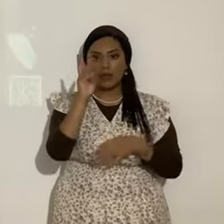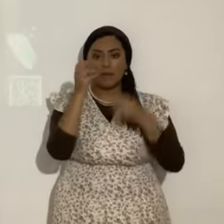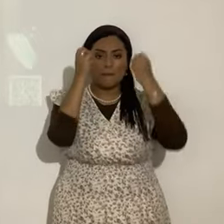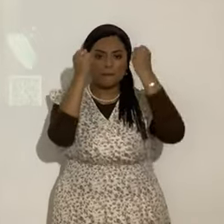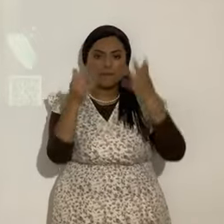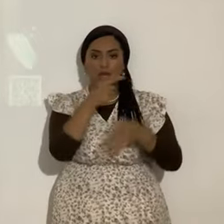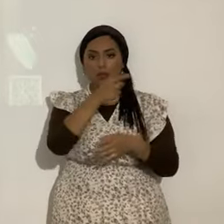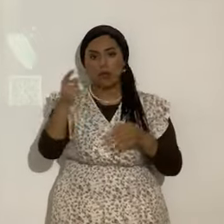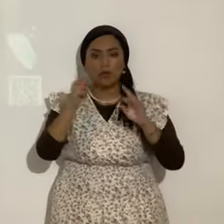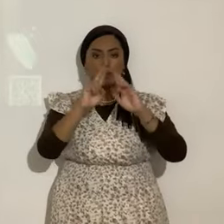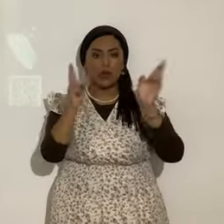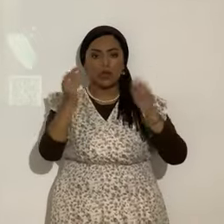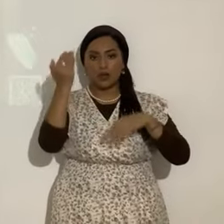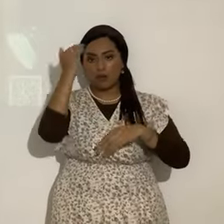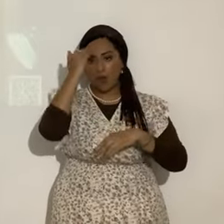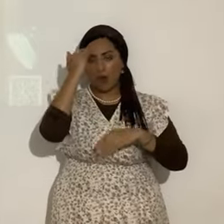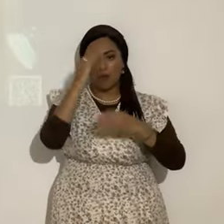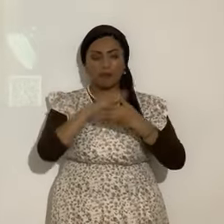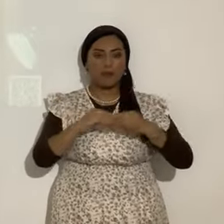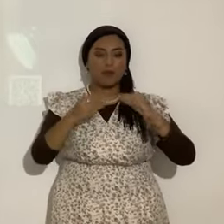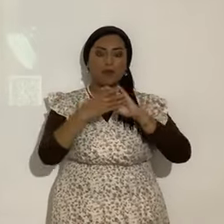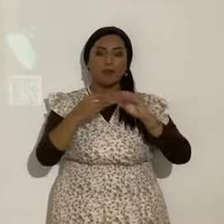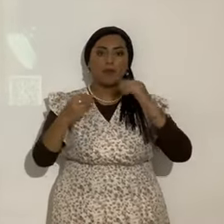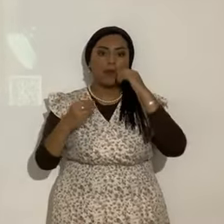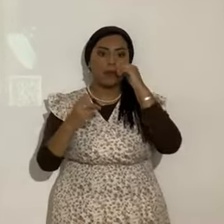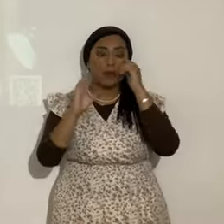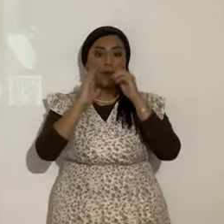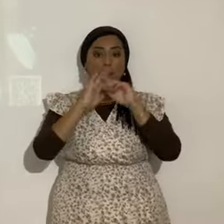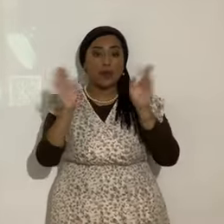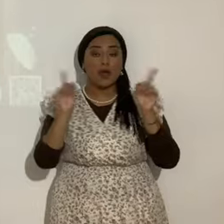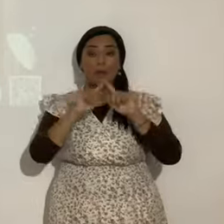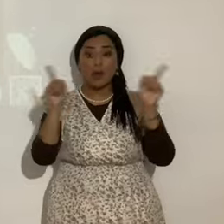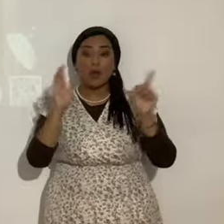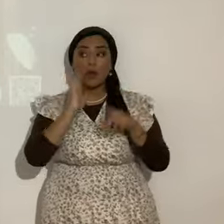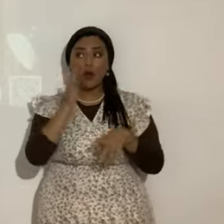se van a necesitar. De memoria. Pero vamos a recordar. Sí.